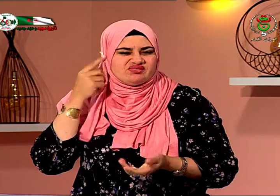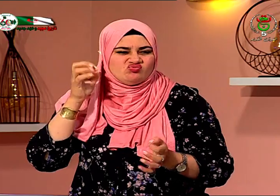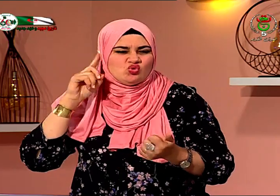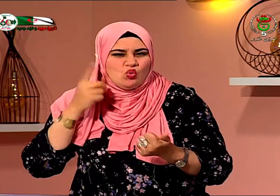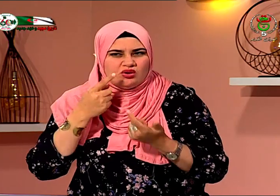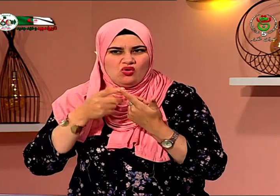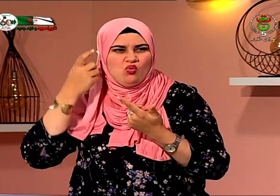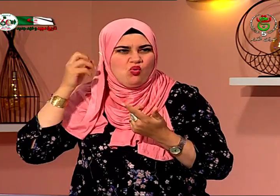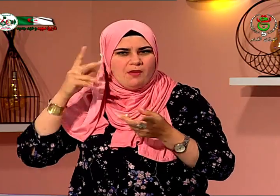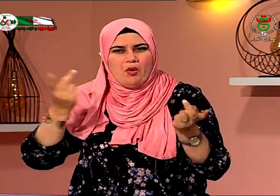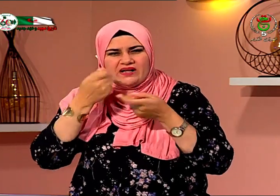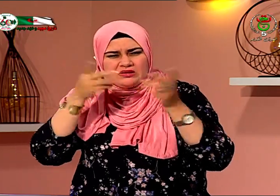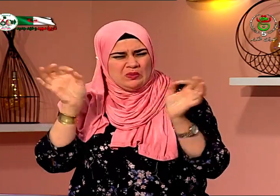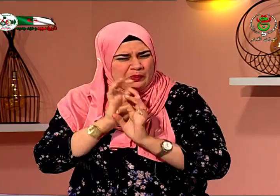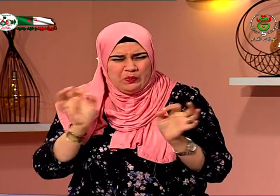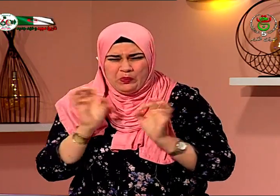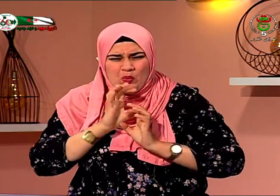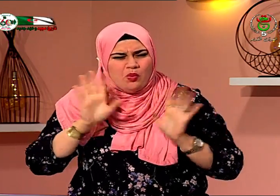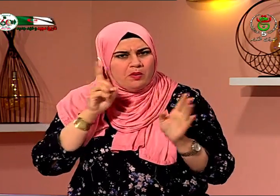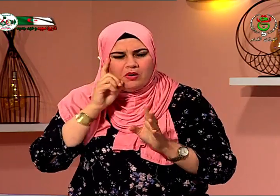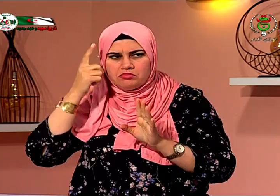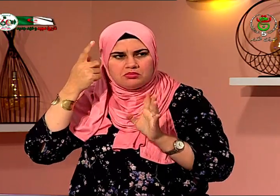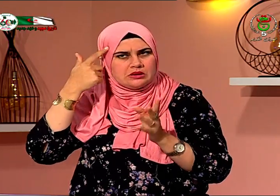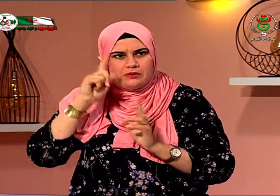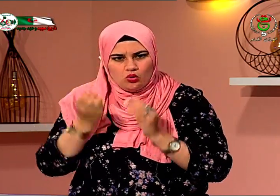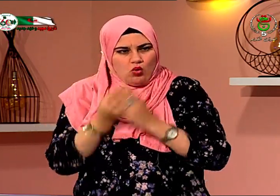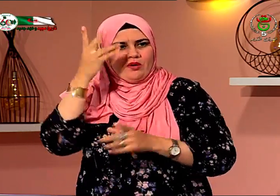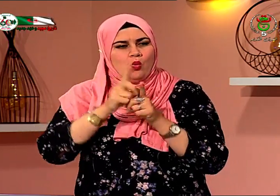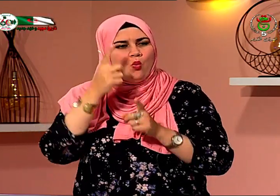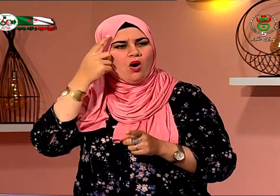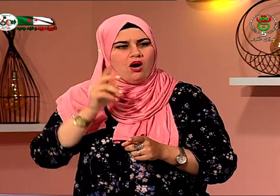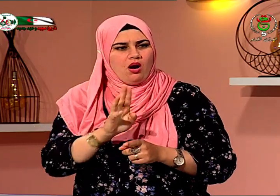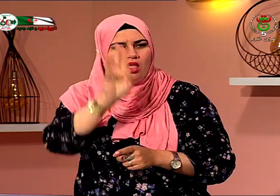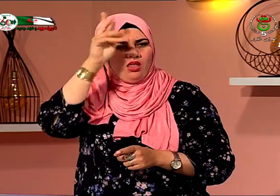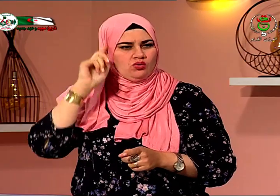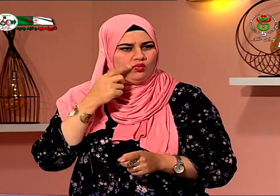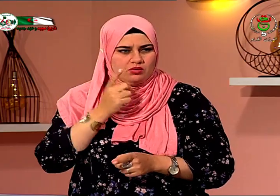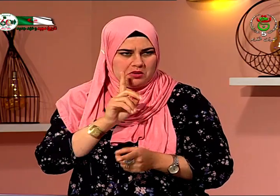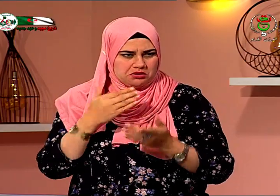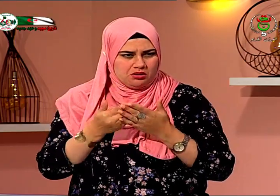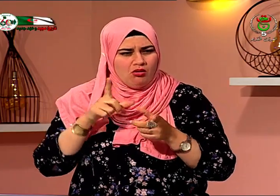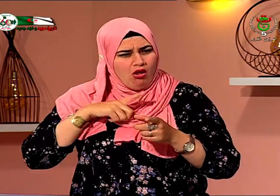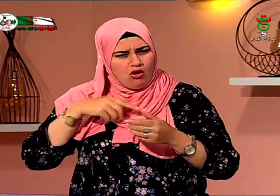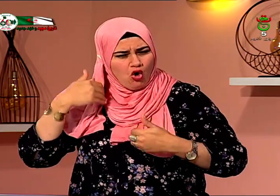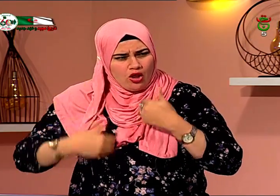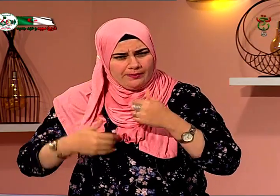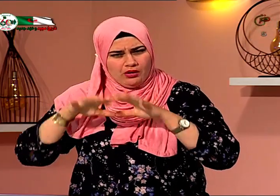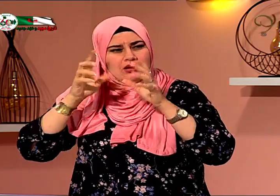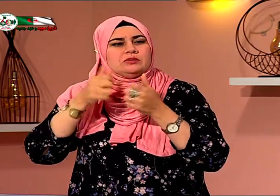ثلاث أشهر فطلبوا منهم التشخيص حالتي لكنهم أصروا الأطباء أن يقولوا ليس هناك